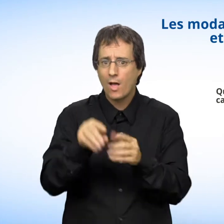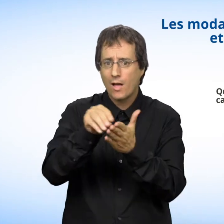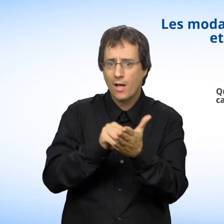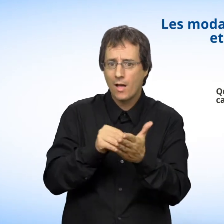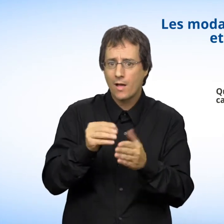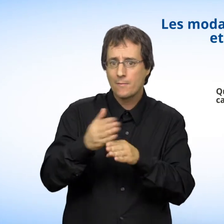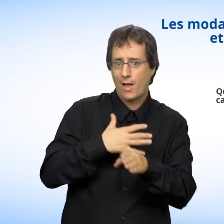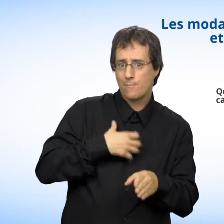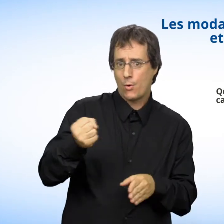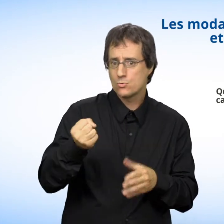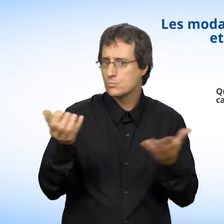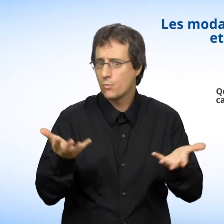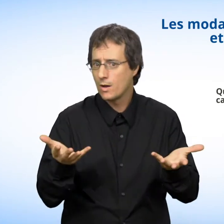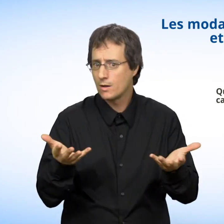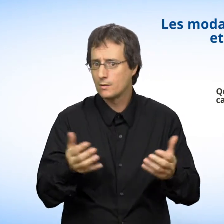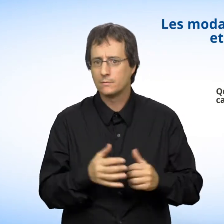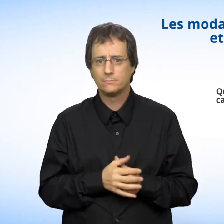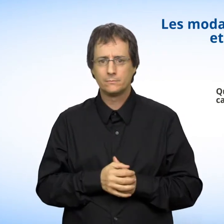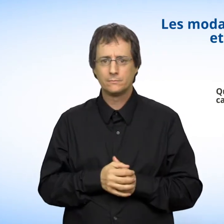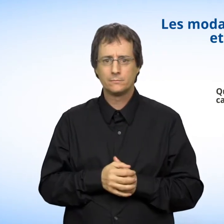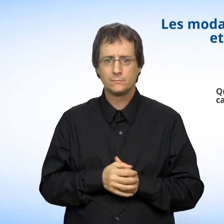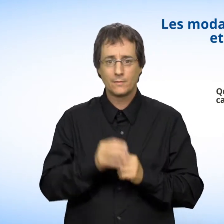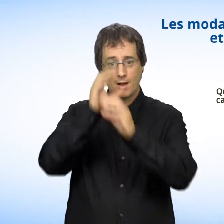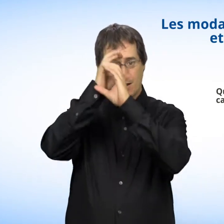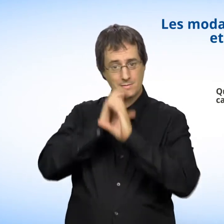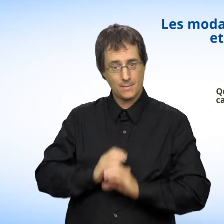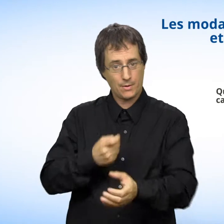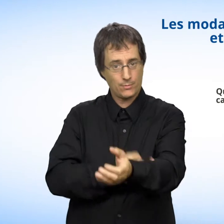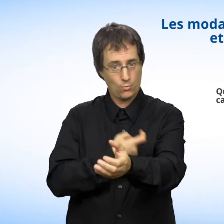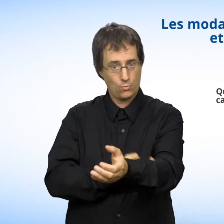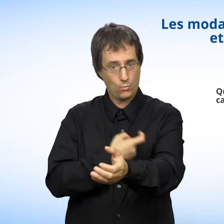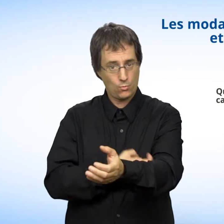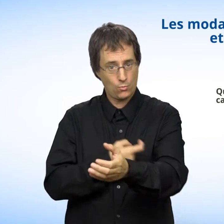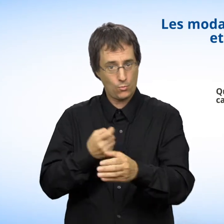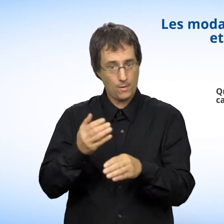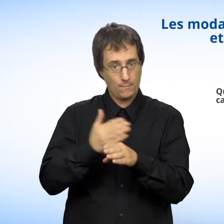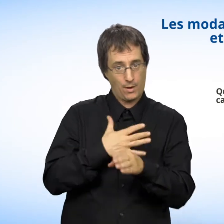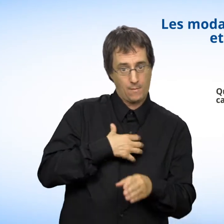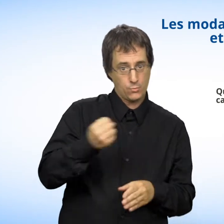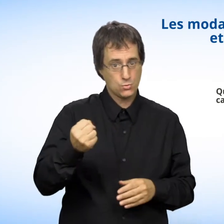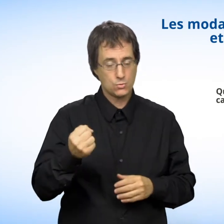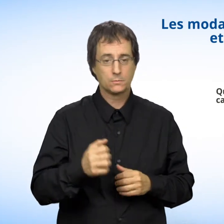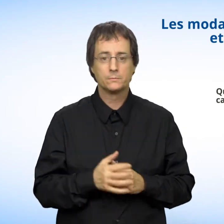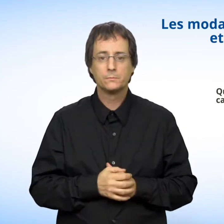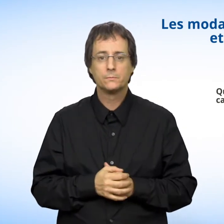-embauche, les examens médicaux pré-embauche et lors d'entrevues d'embauche.